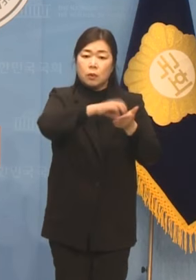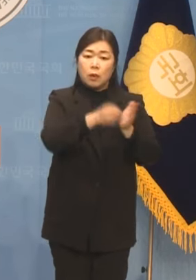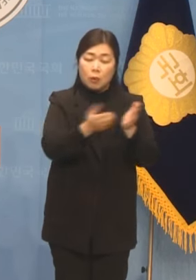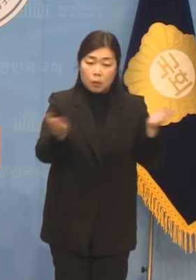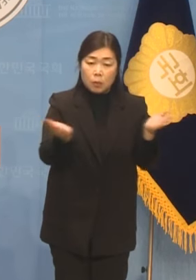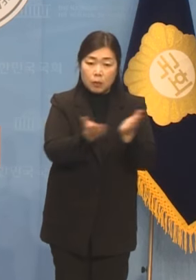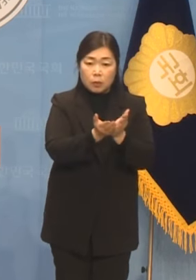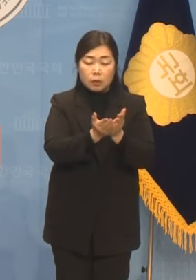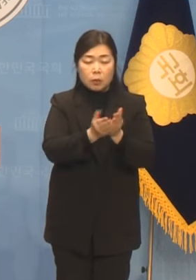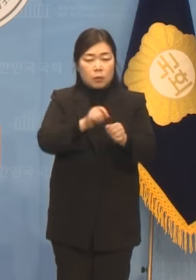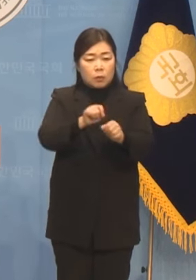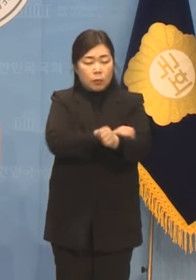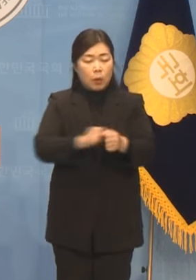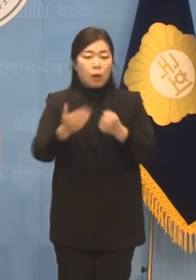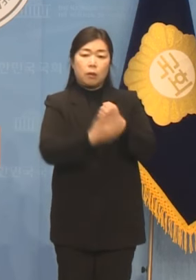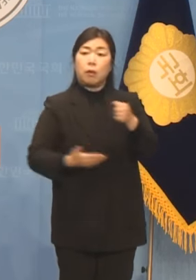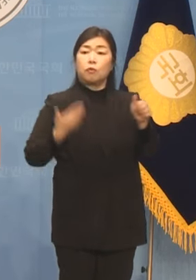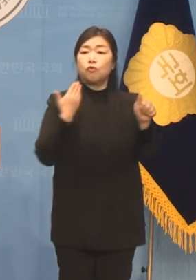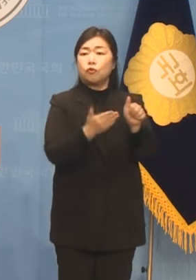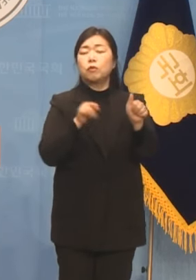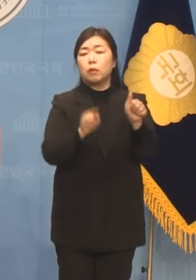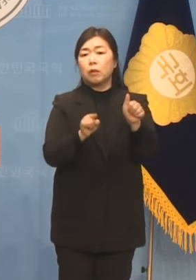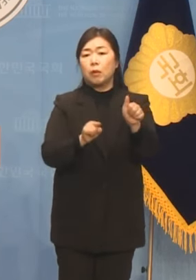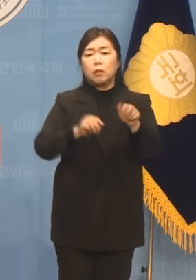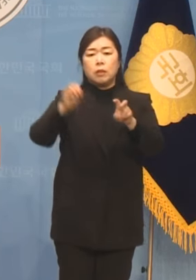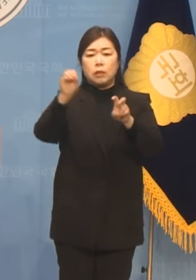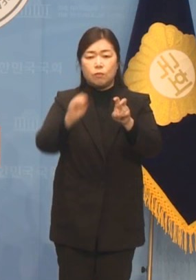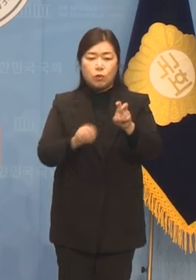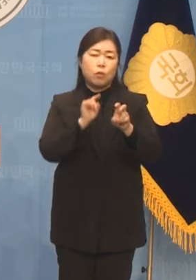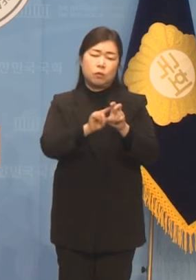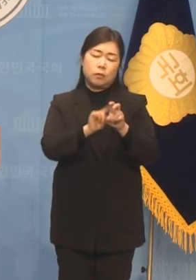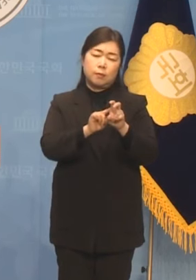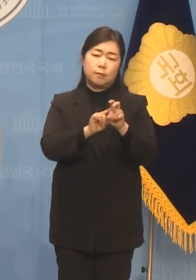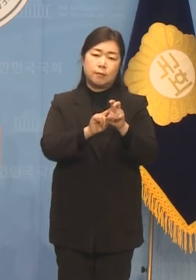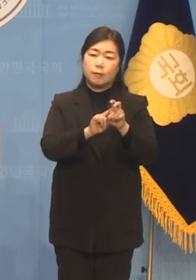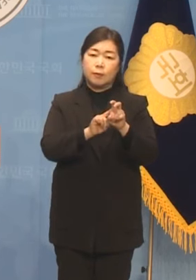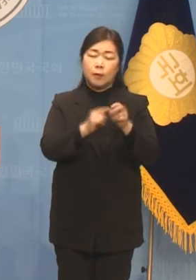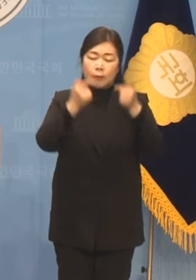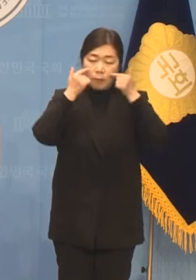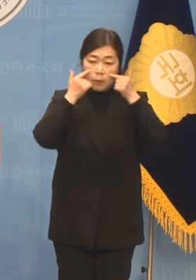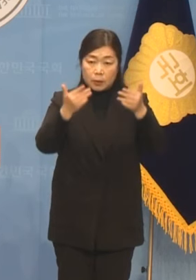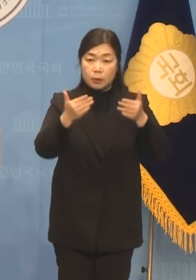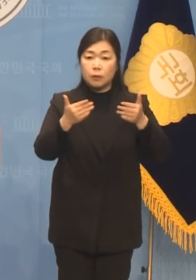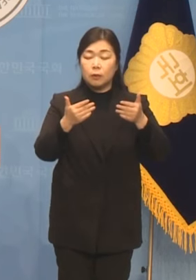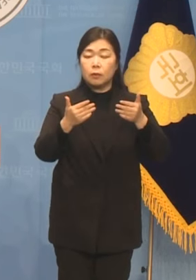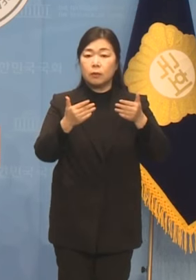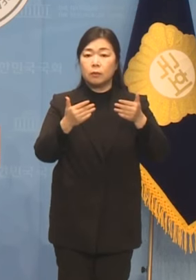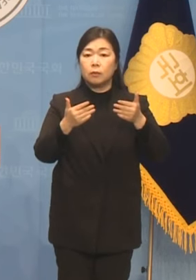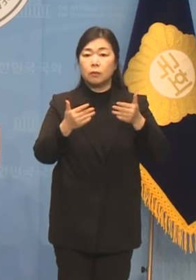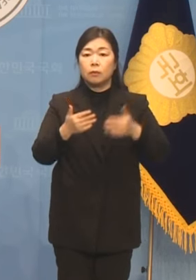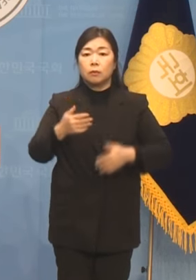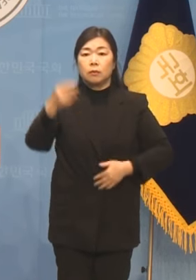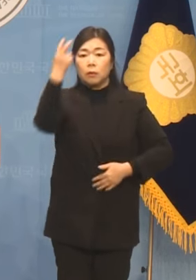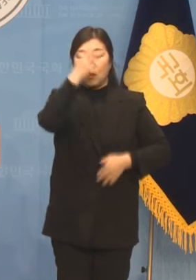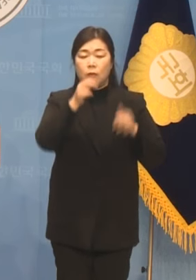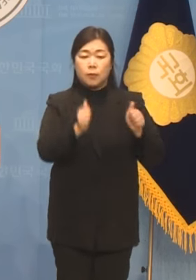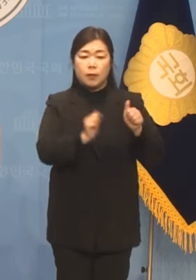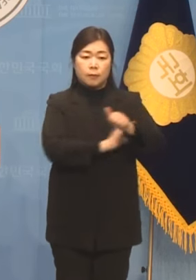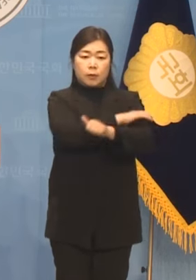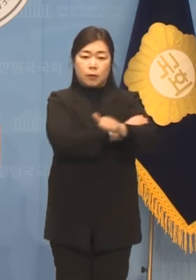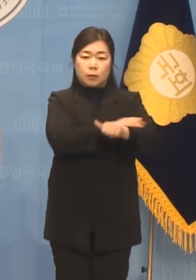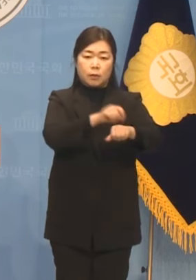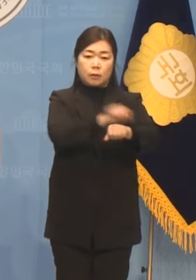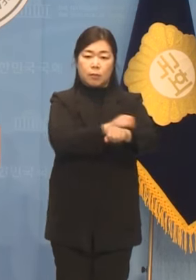정치신인 가산점 20% 부여는 명백하게 검사 기득권의 특혜를